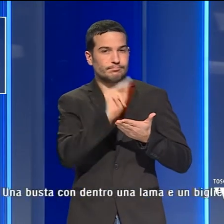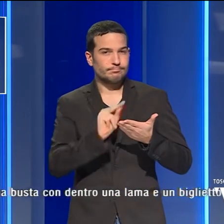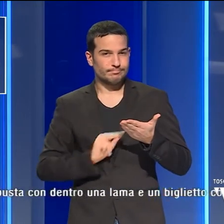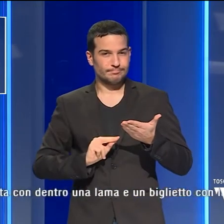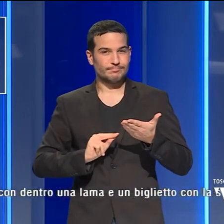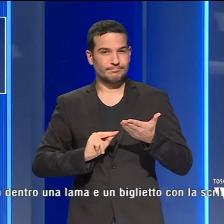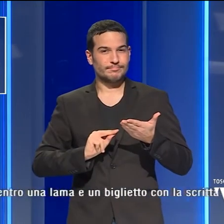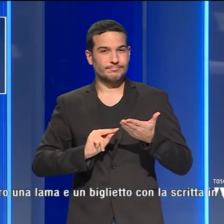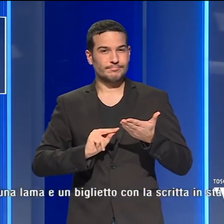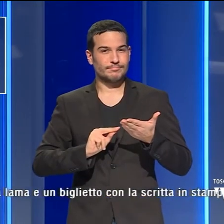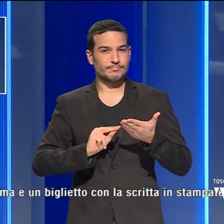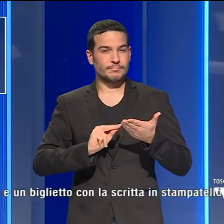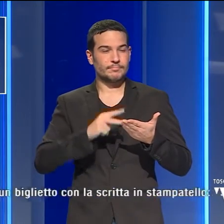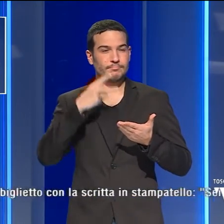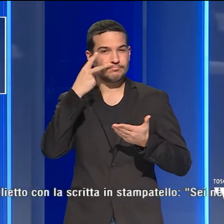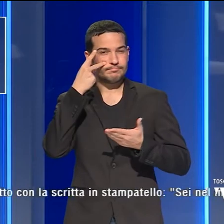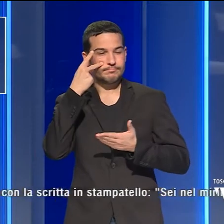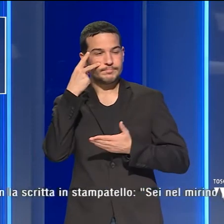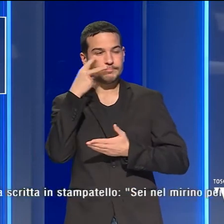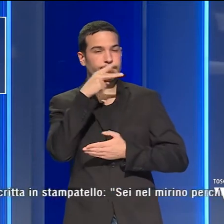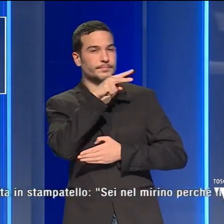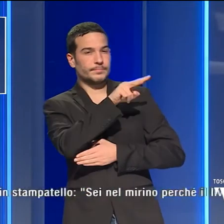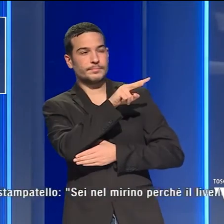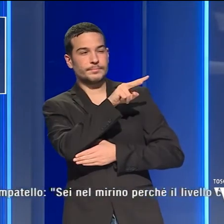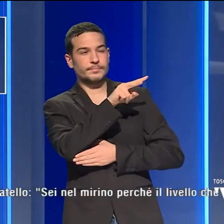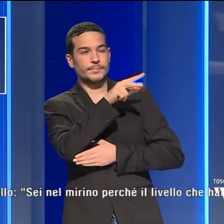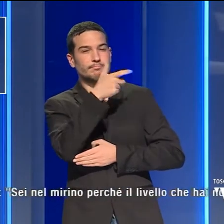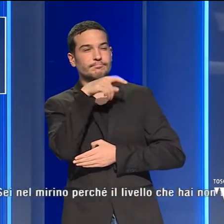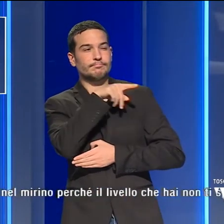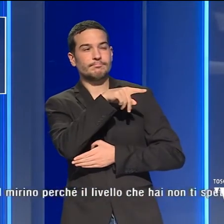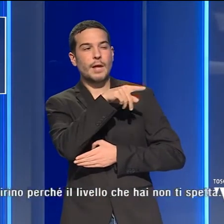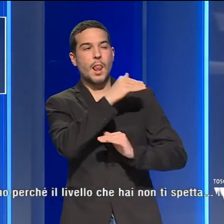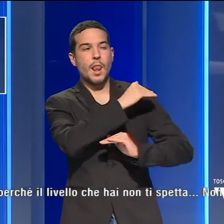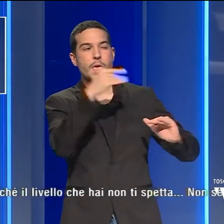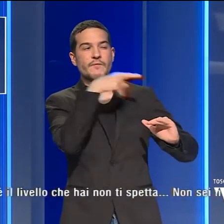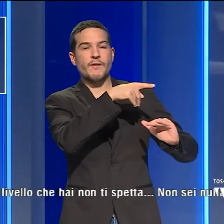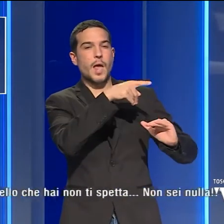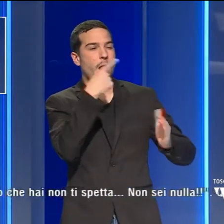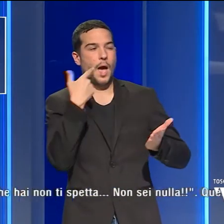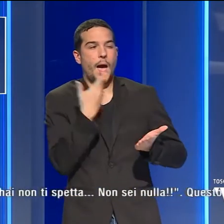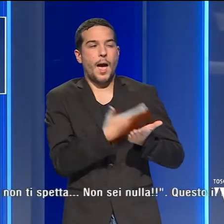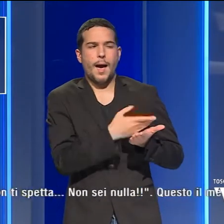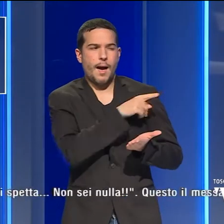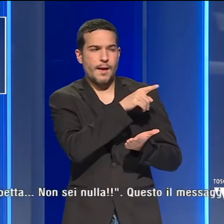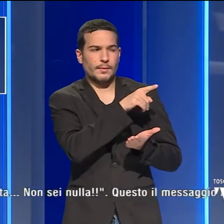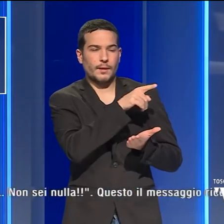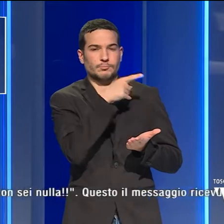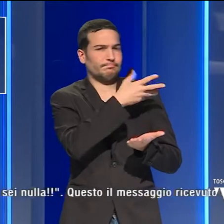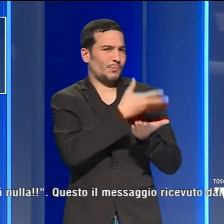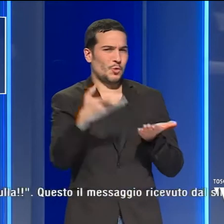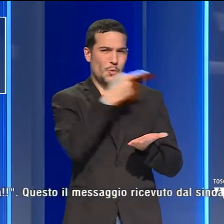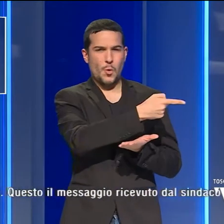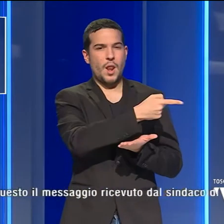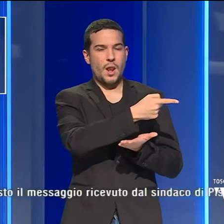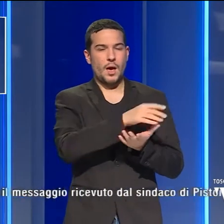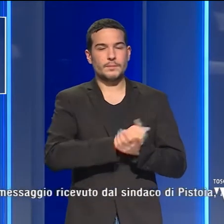stampatello «Sei nel mirino perché il livello che hai non ti spetta, non sei nulla». Questo